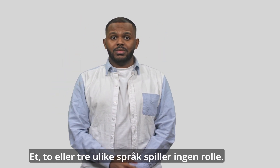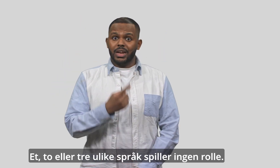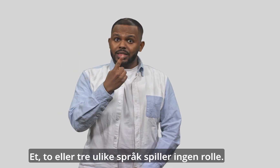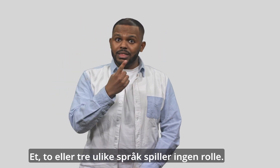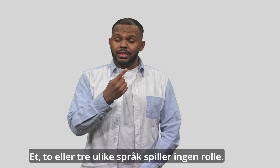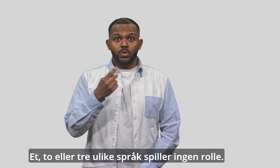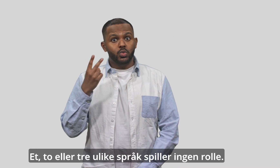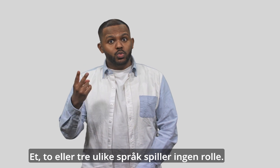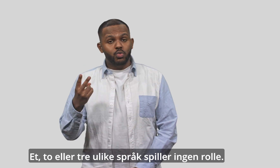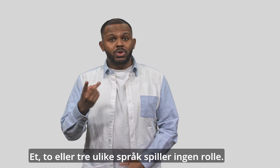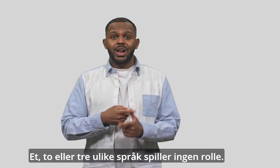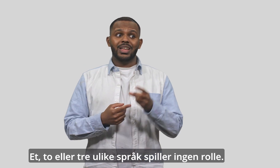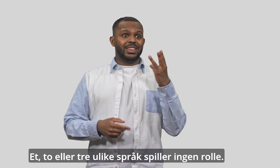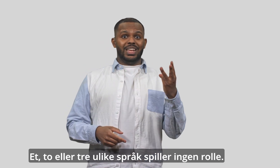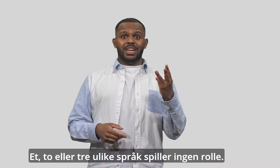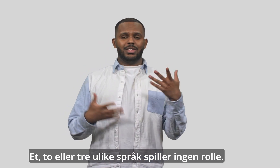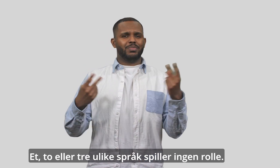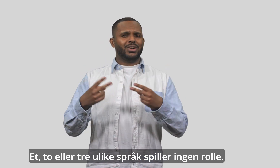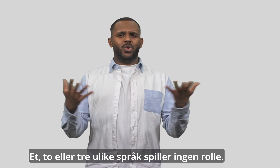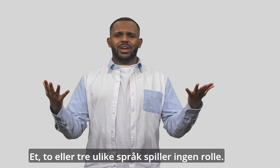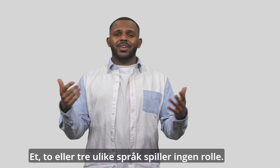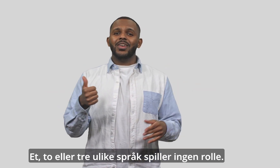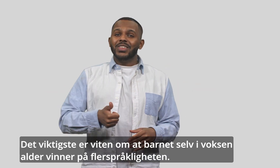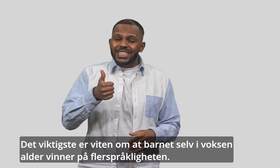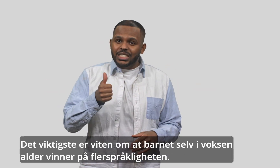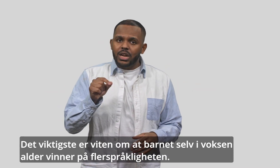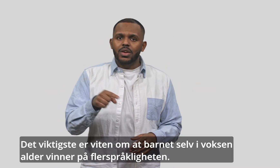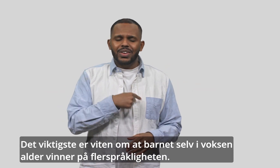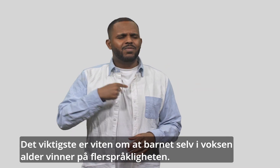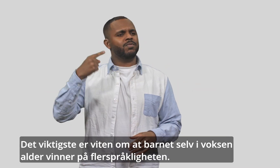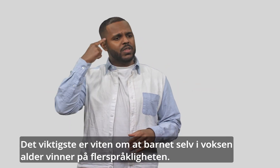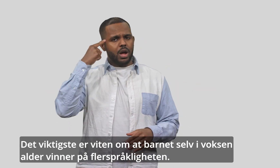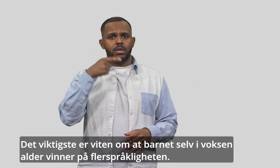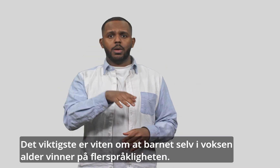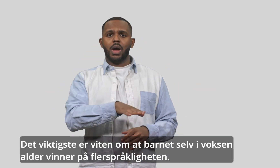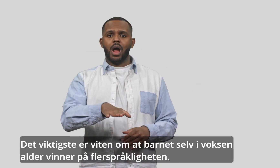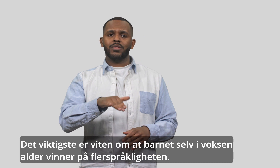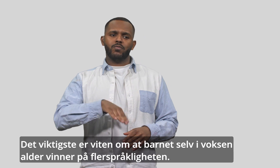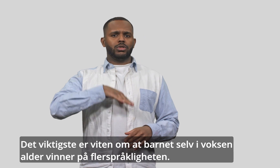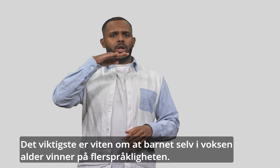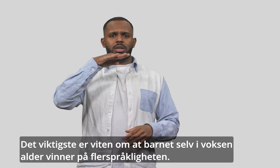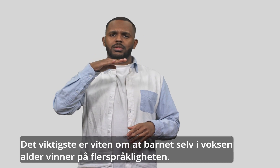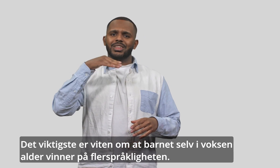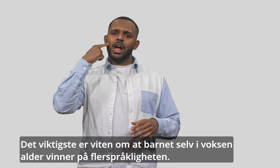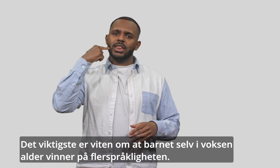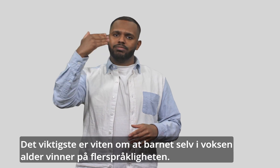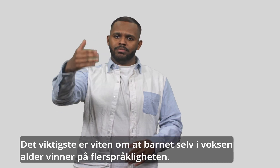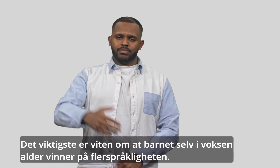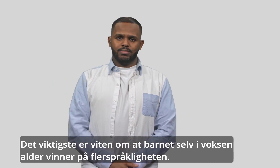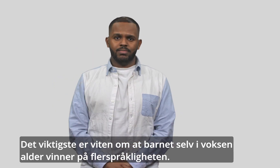Et, to eller tre ulike språk spiller ingen rolle. 48. Det viktigste er å vite noe om at barnet selv i voksen alder vinner på flerspråkligheten.